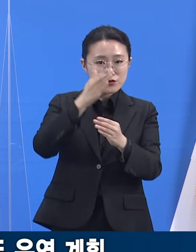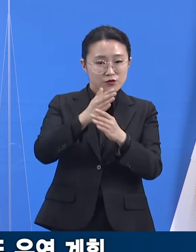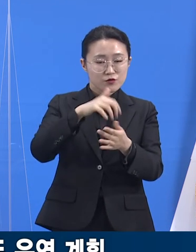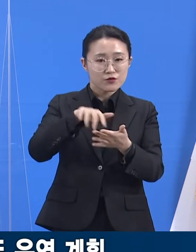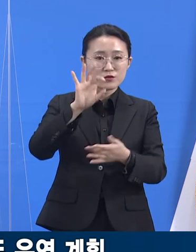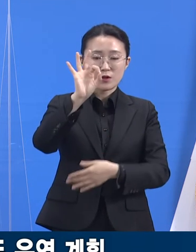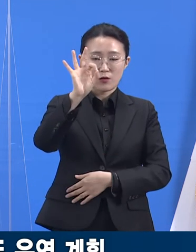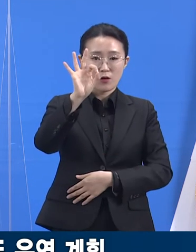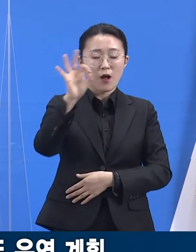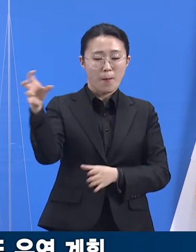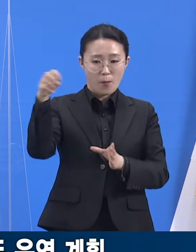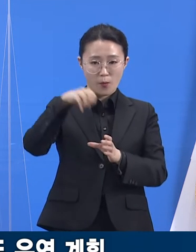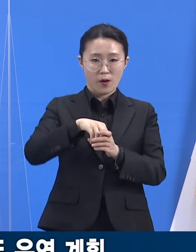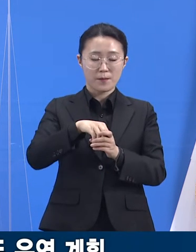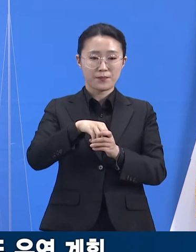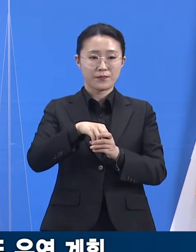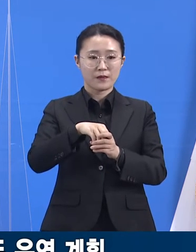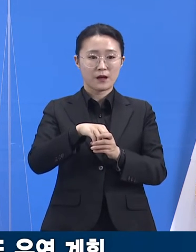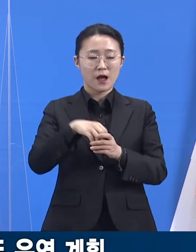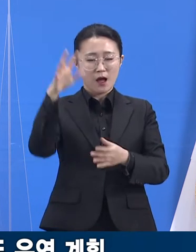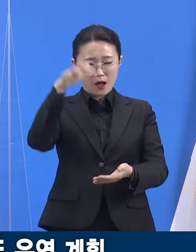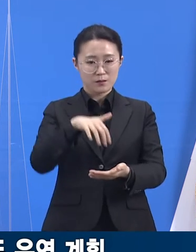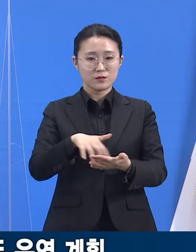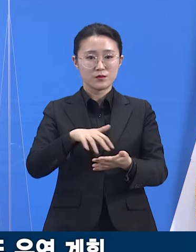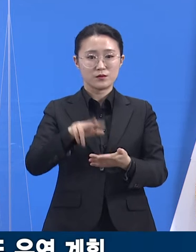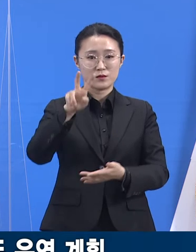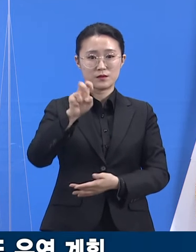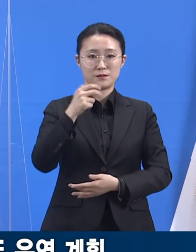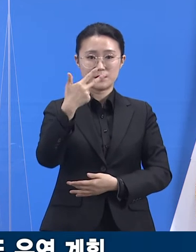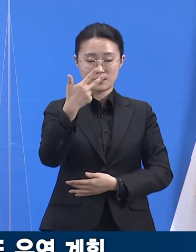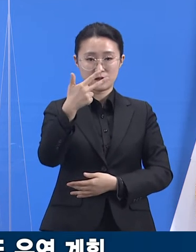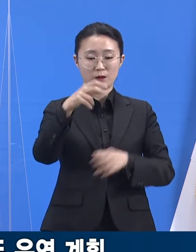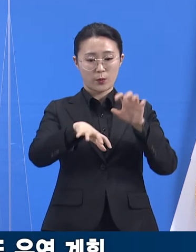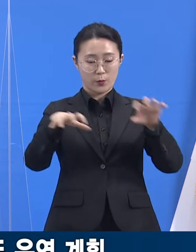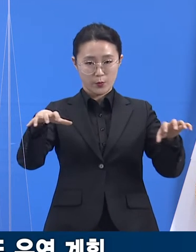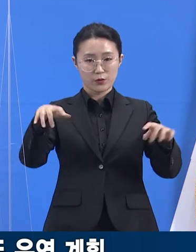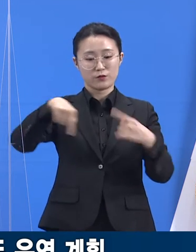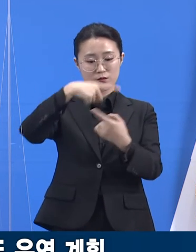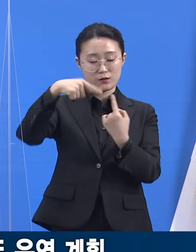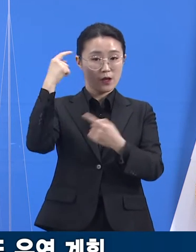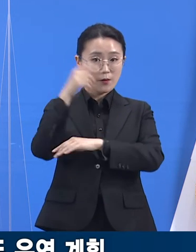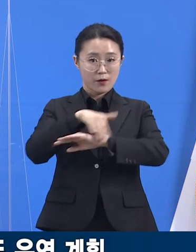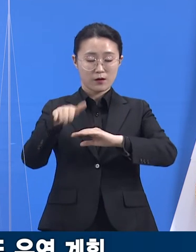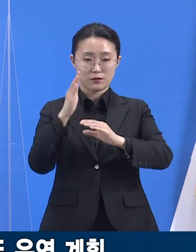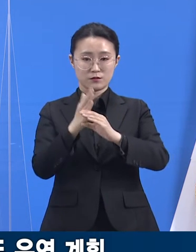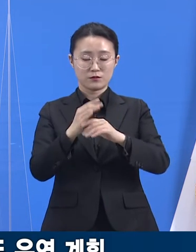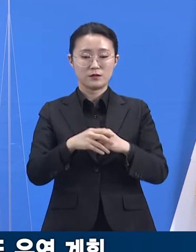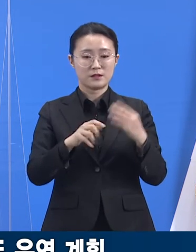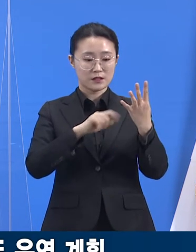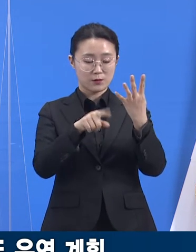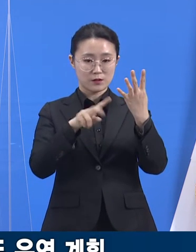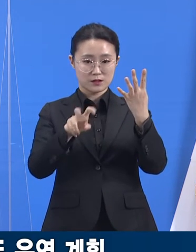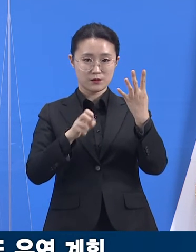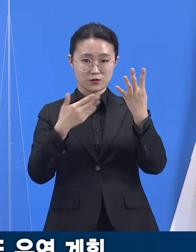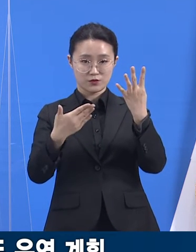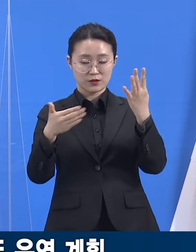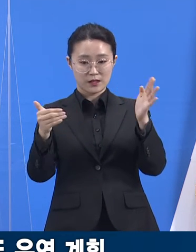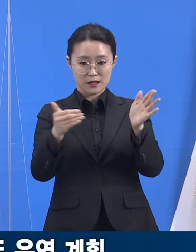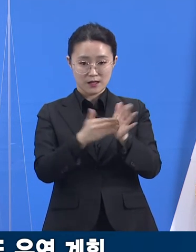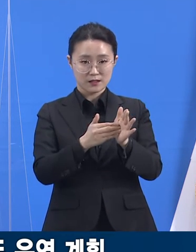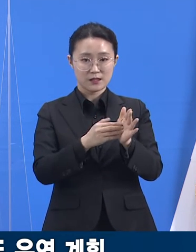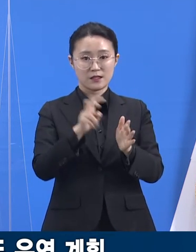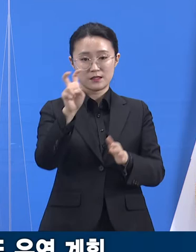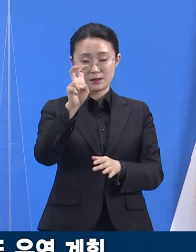27개의 개소가 운영되게 되고, 오는 4월 29일까지 22개소가 추가 개소